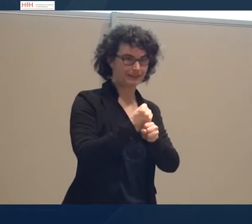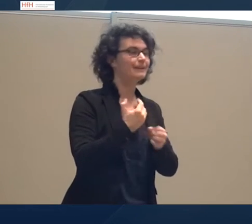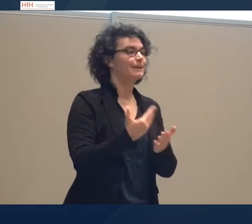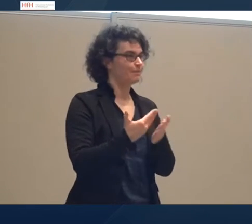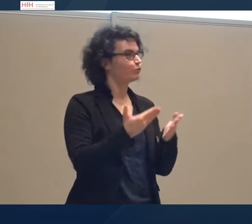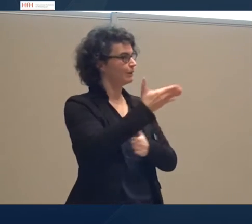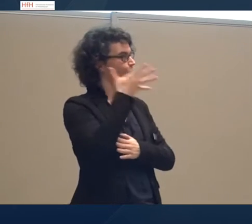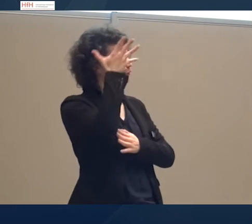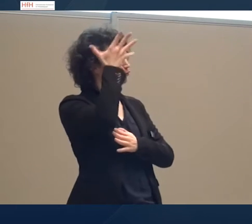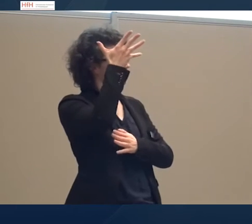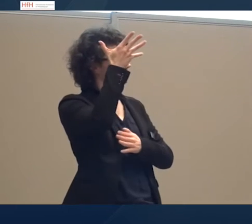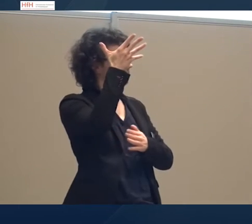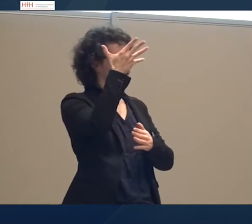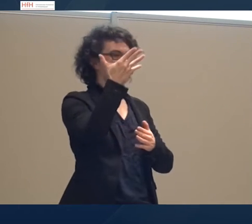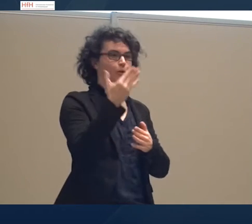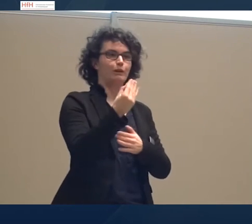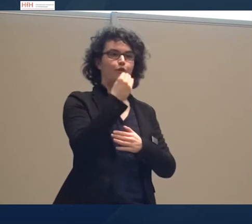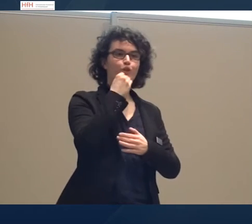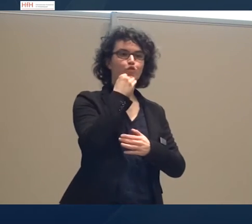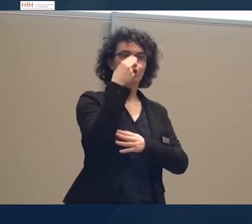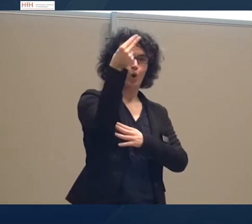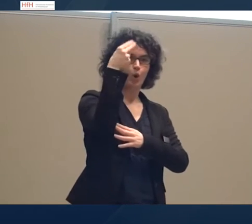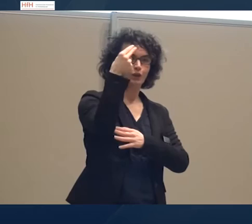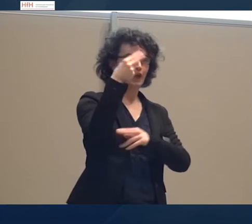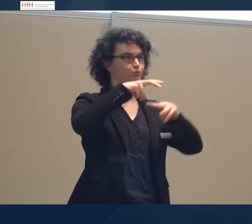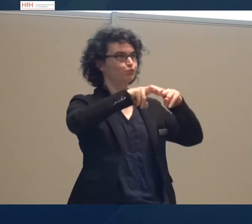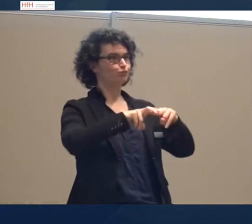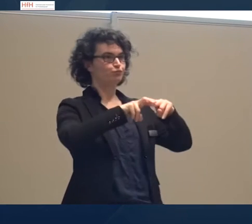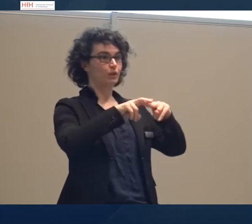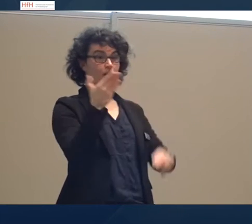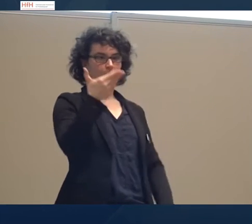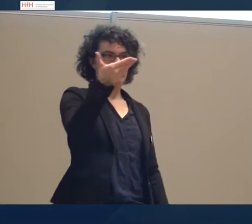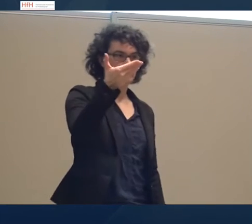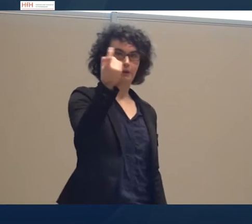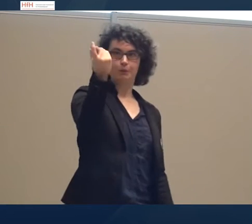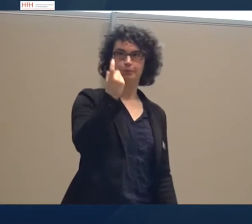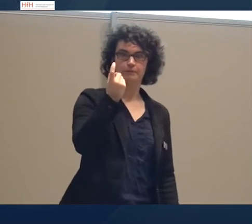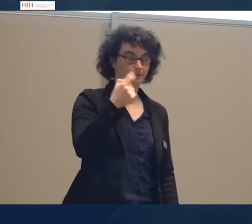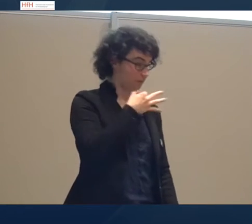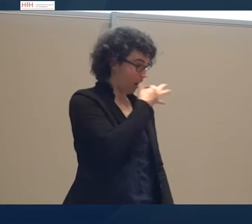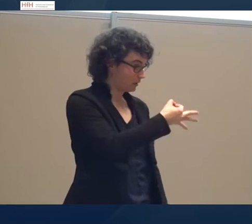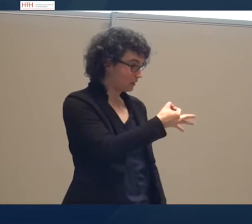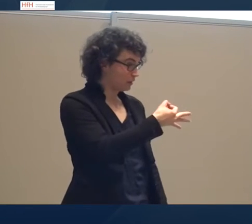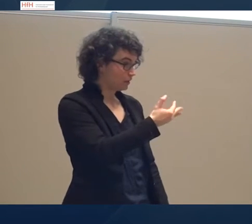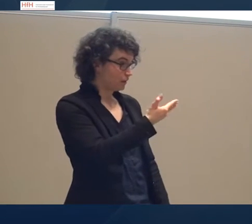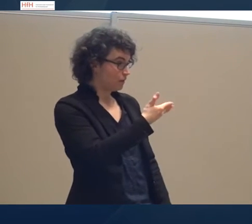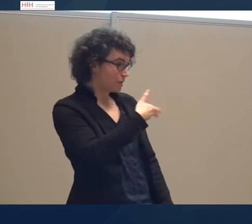Sie sind beim Frühstück im Hotel und der Kellner in die Bedienung kommt und fragt Sie, Bier oder Wein?